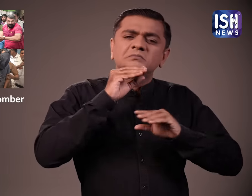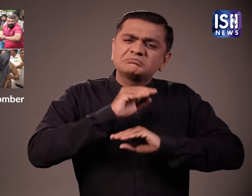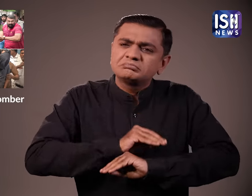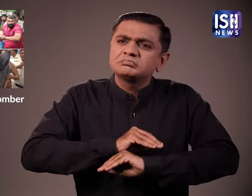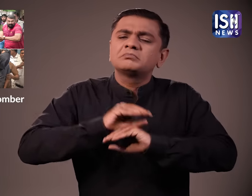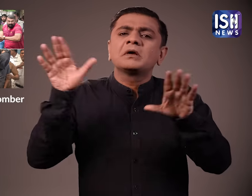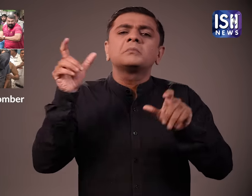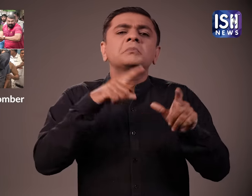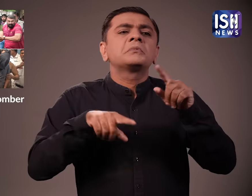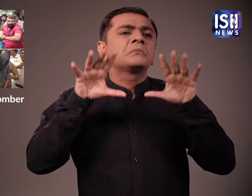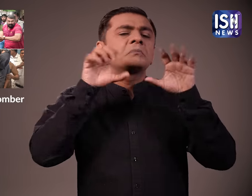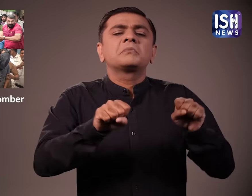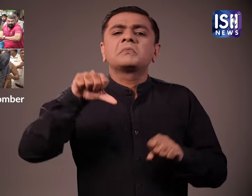इनाम देने की घोशना की थी